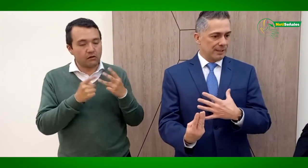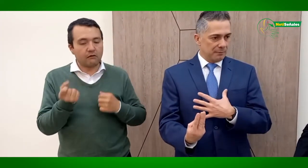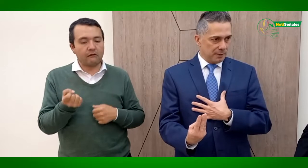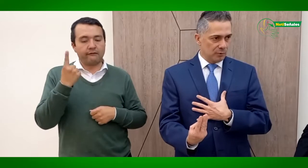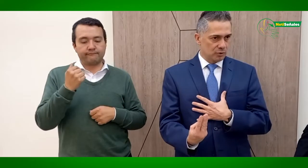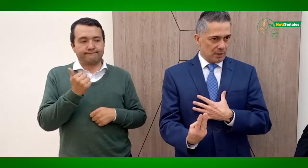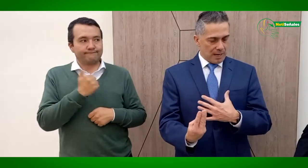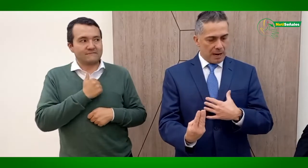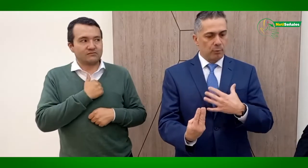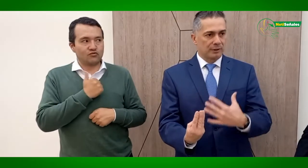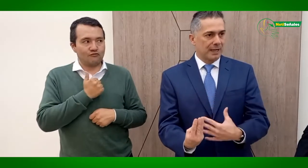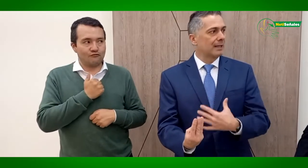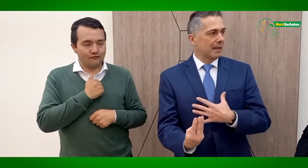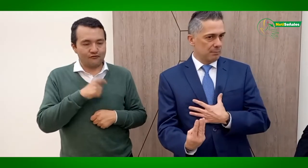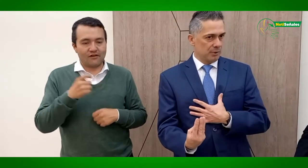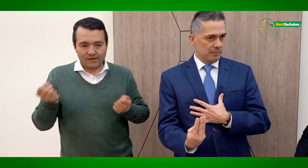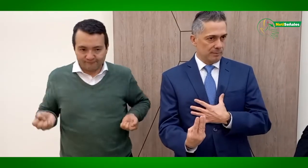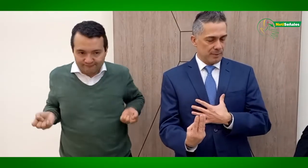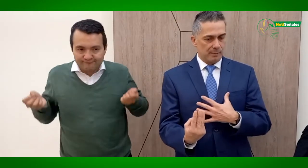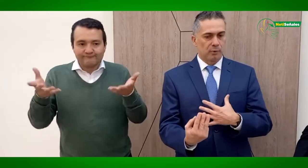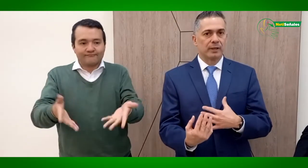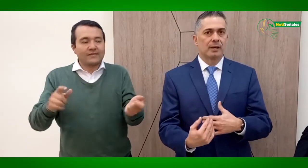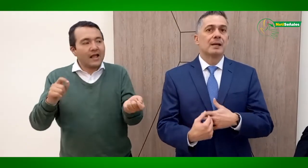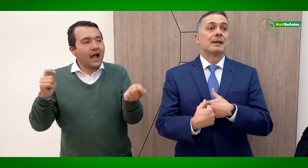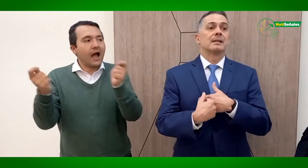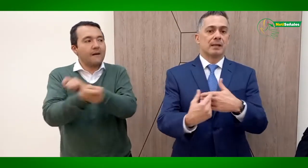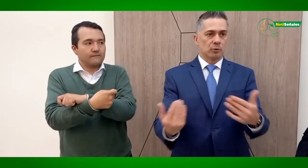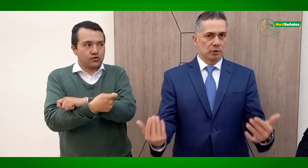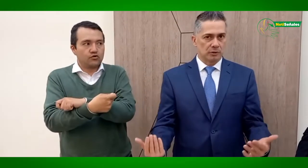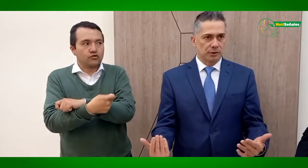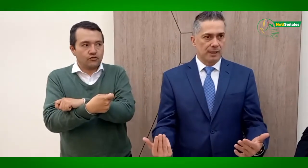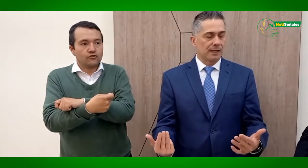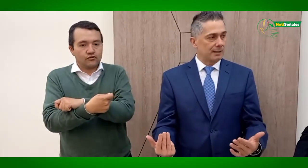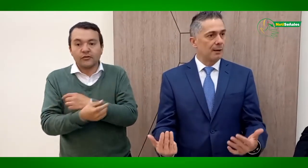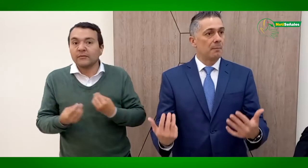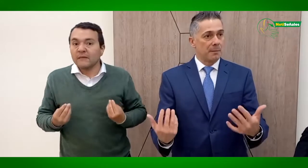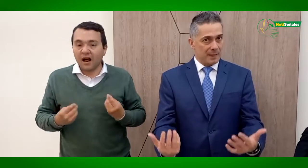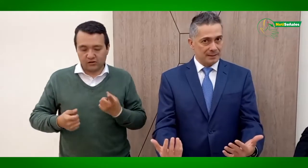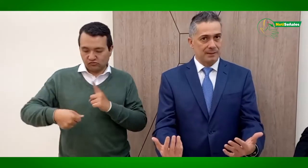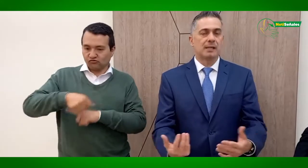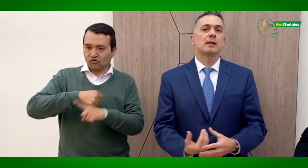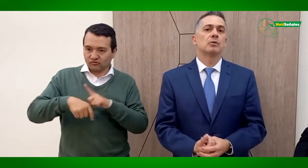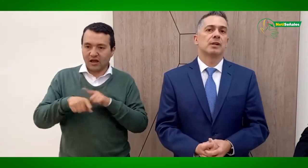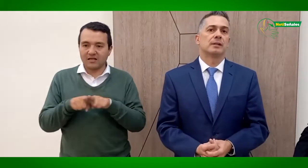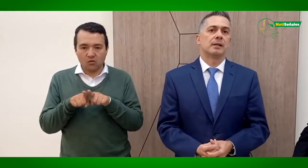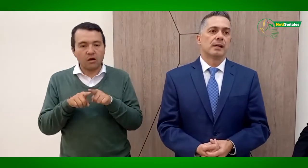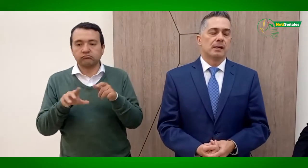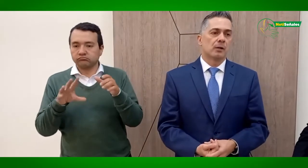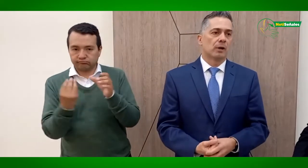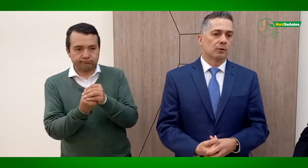debemos aportar al cambio para poder que seamos una sociedad cada día más incluyente. Y cuarto,